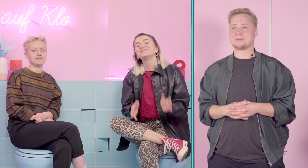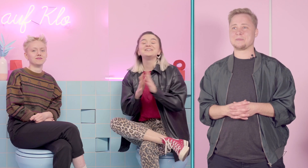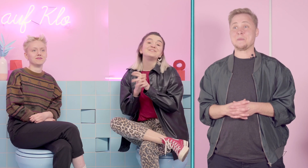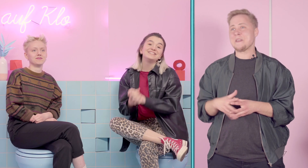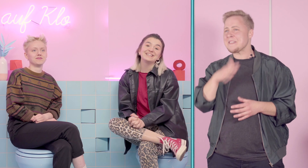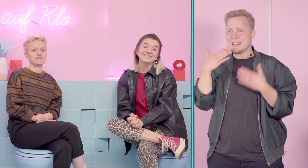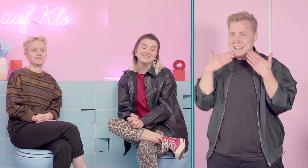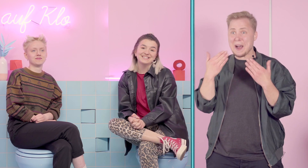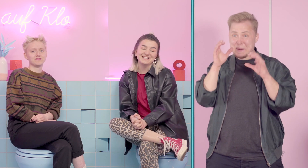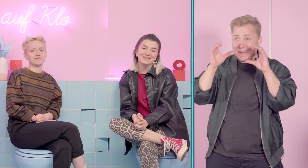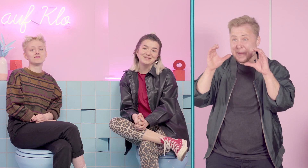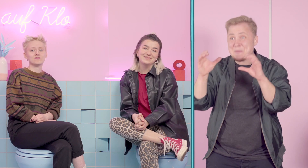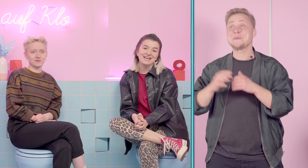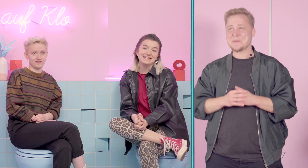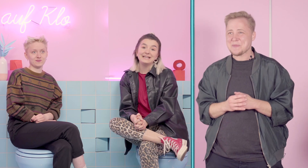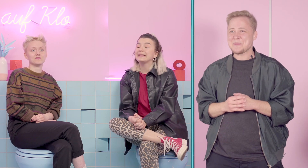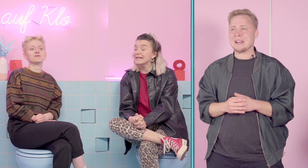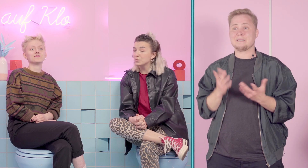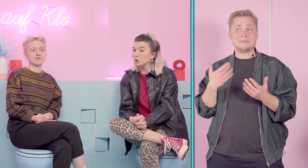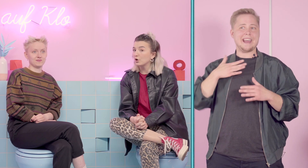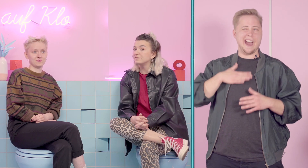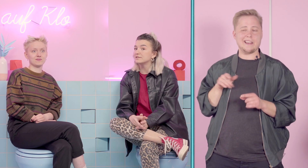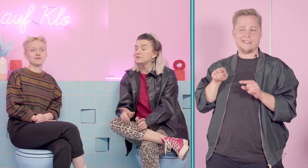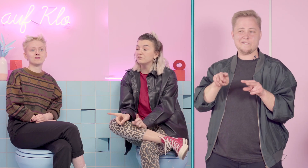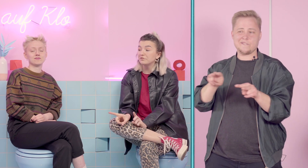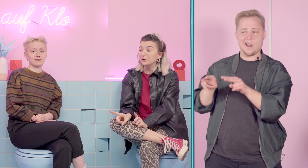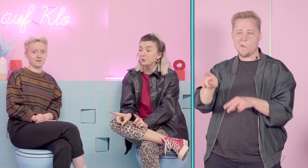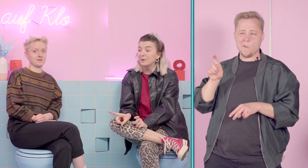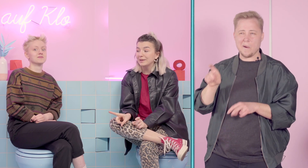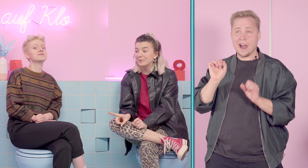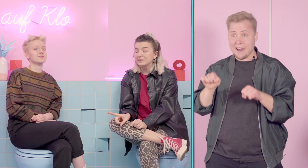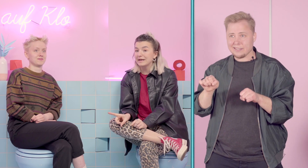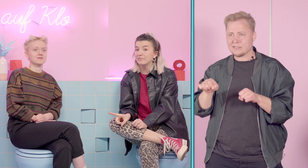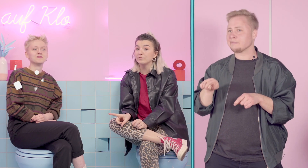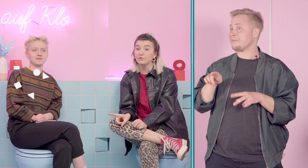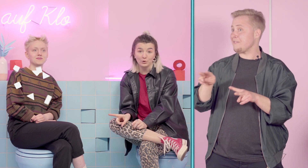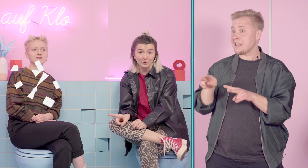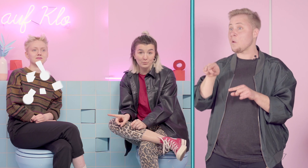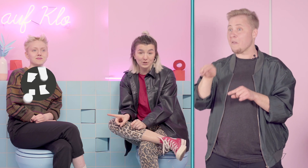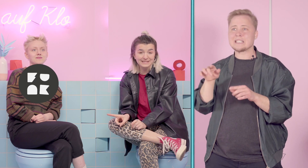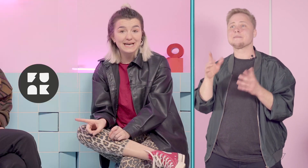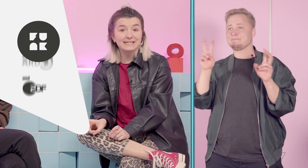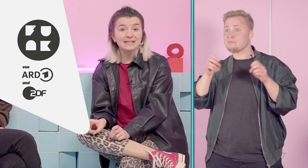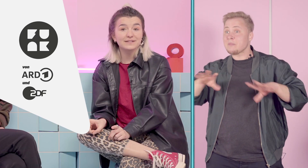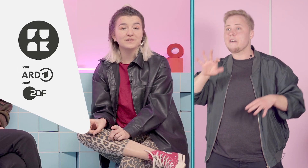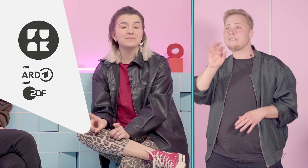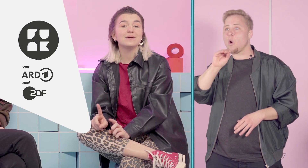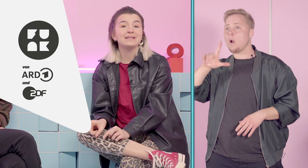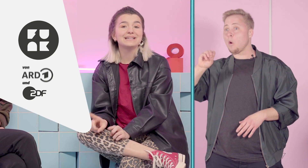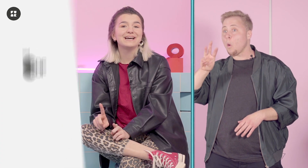Vielen, vielen Dank, dass ihr bis jetzt dran geblieben seid. Klickt gerne doch auch noch auf dieses Video, was wir da drüben eingeblendet haben von Follow Me Reports. Da trifft nämlich Aminata